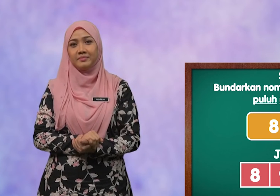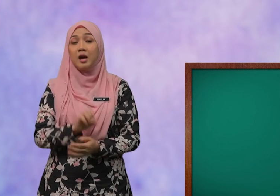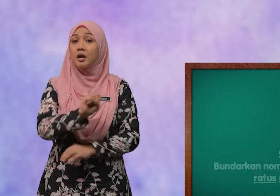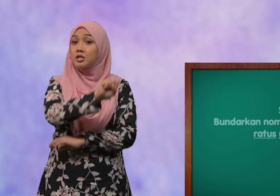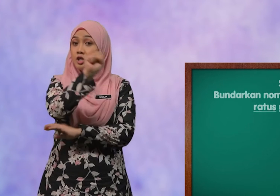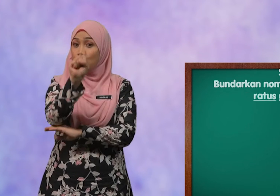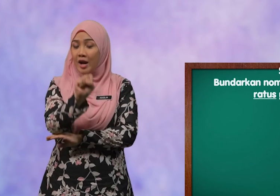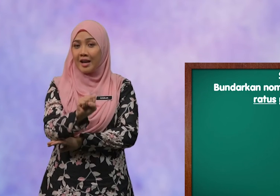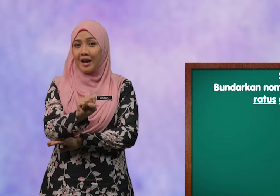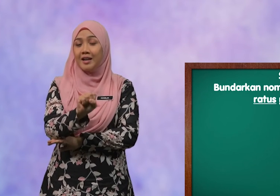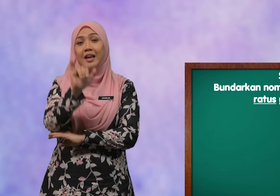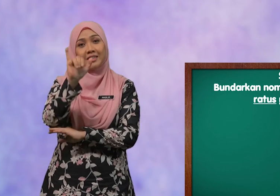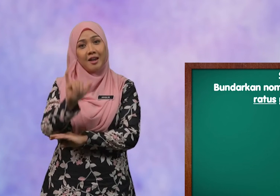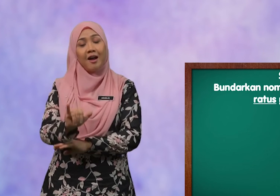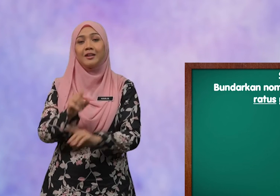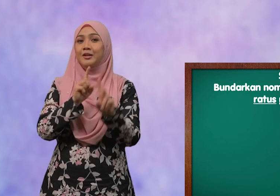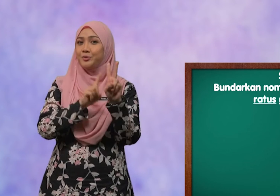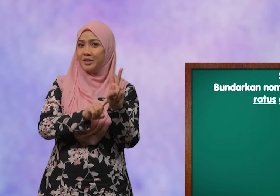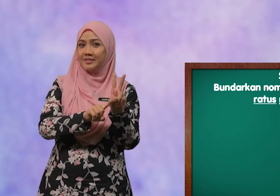Soalan yang kedua